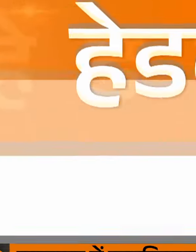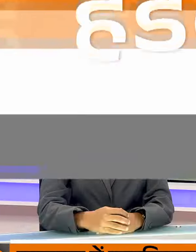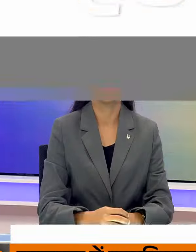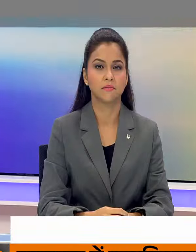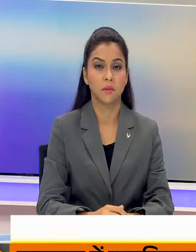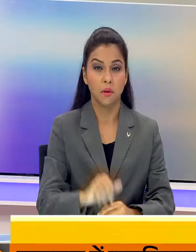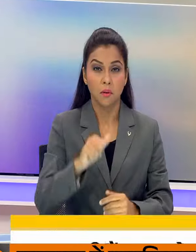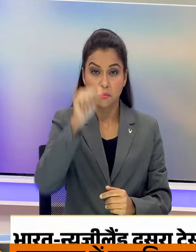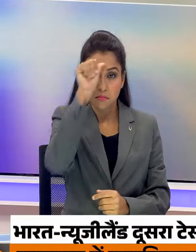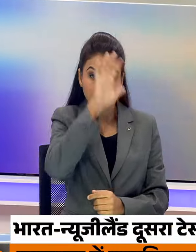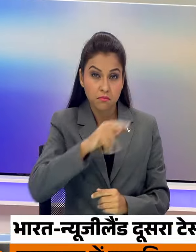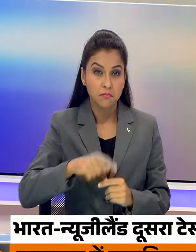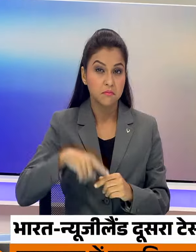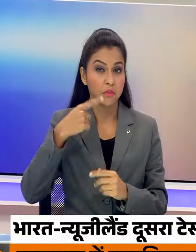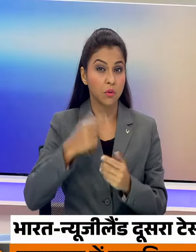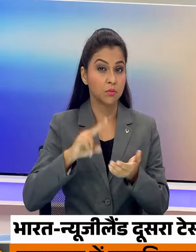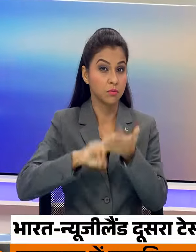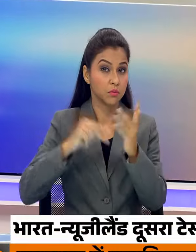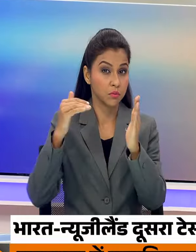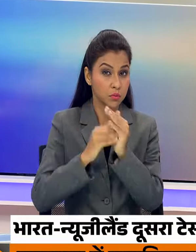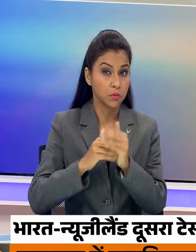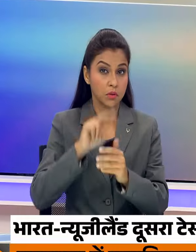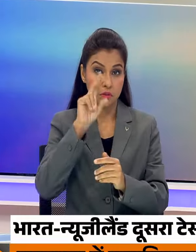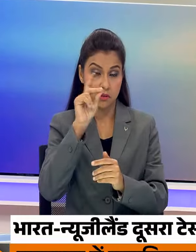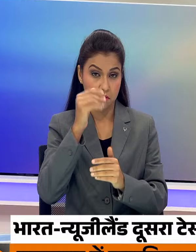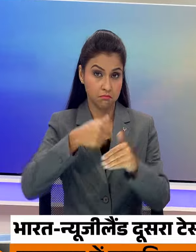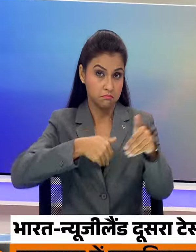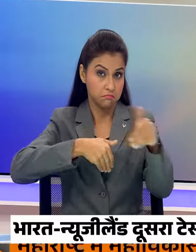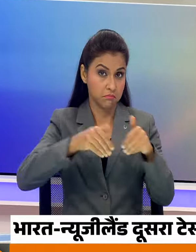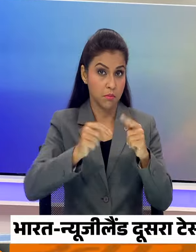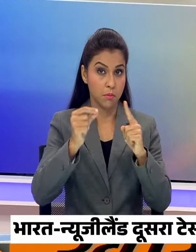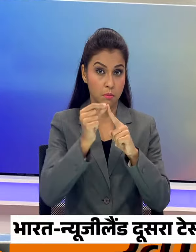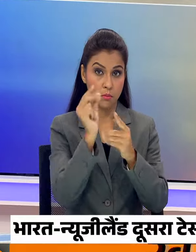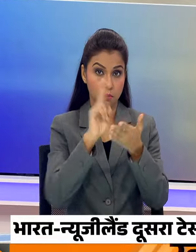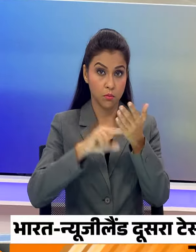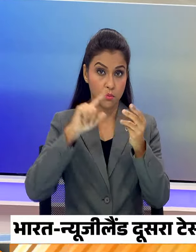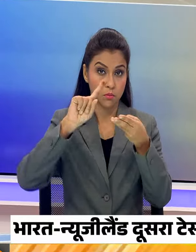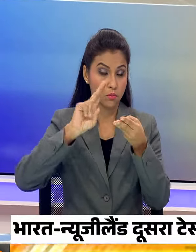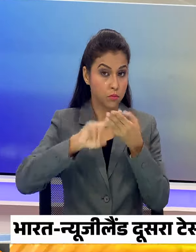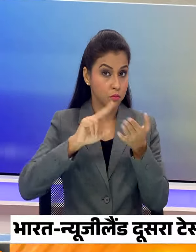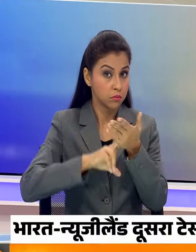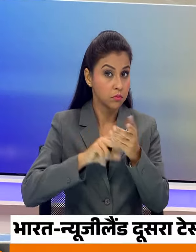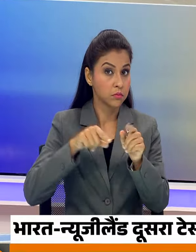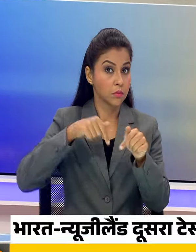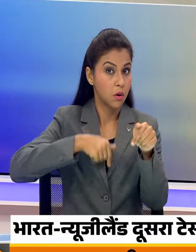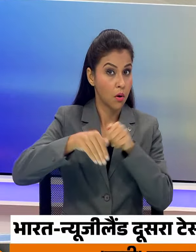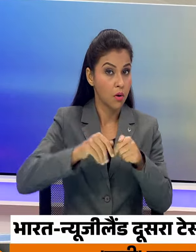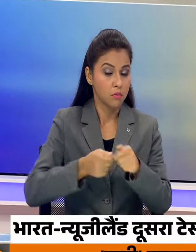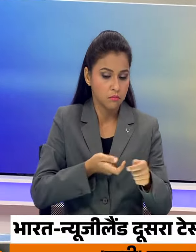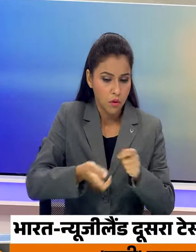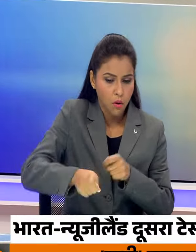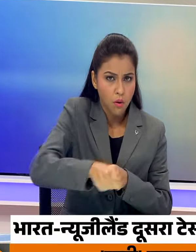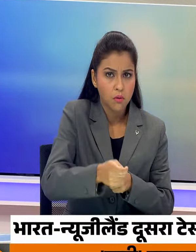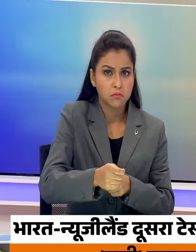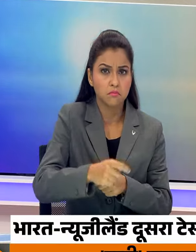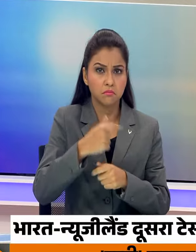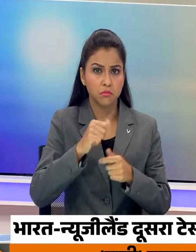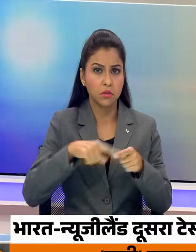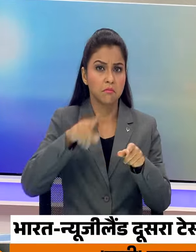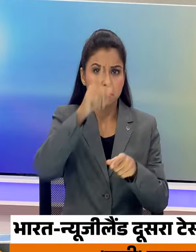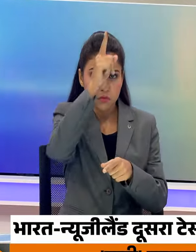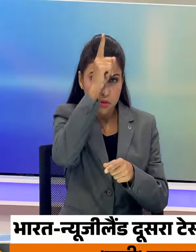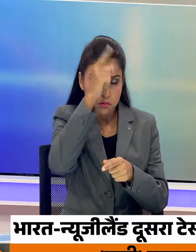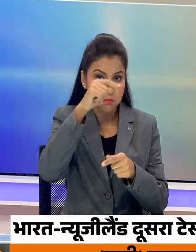भारत और न्यूजिलेंड के बीच दूसरा क्रिकेट टेस्ट मैच पूने में आज से होकी में भारत जर्मनी के बीच खेला जाएगा